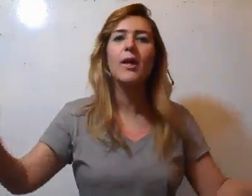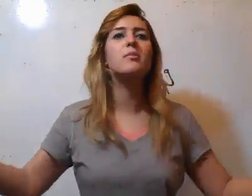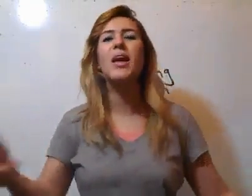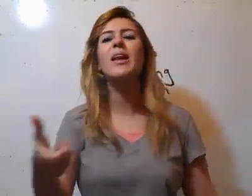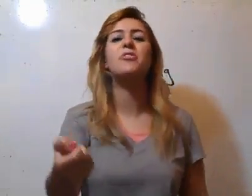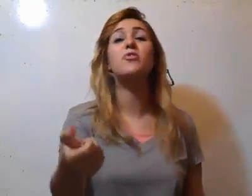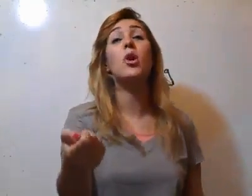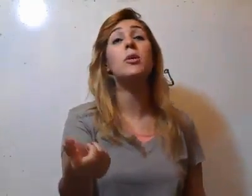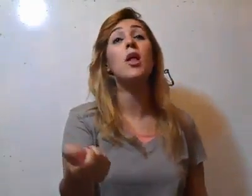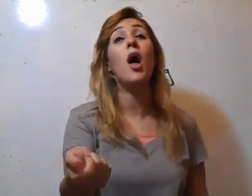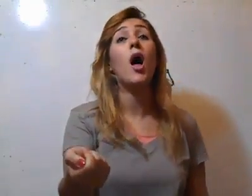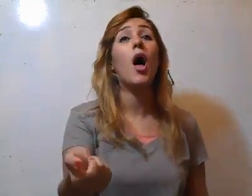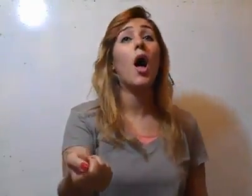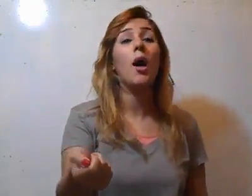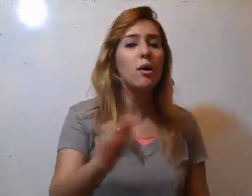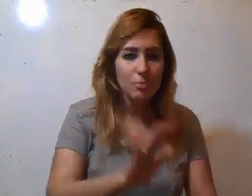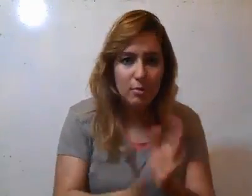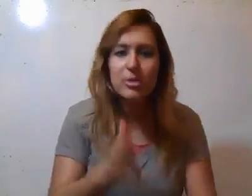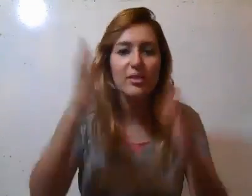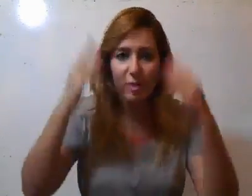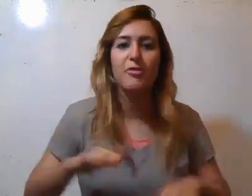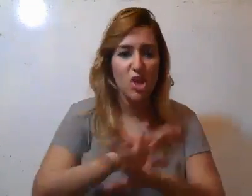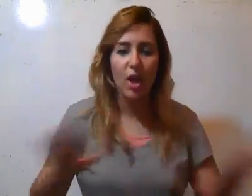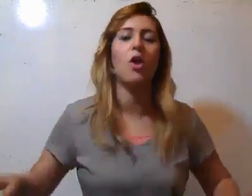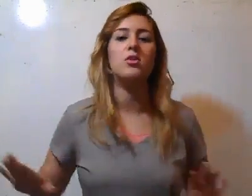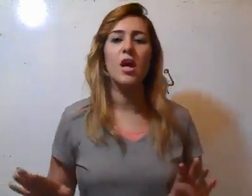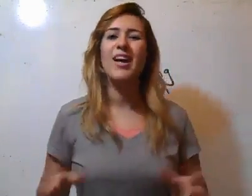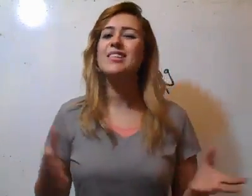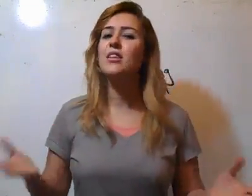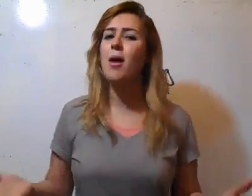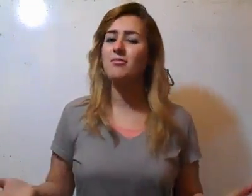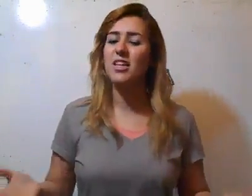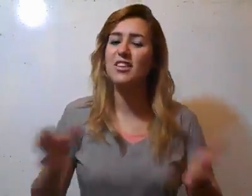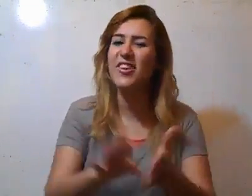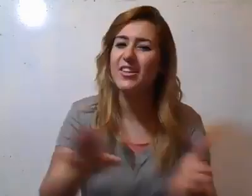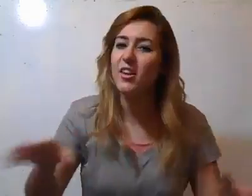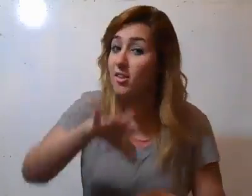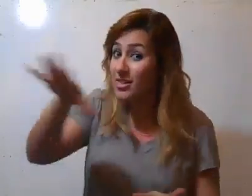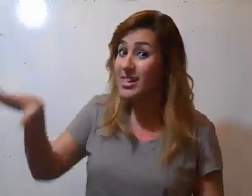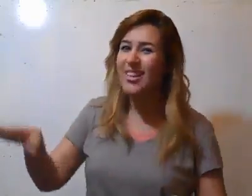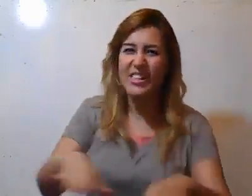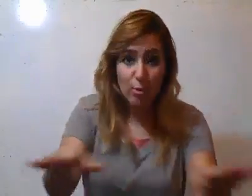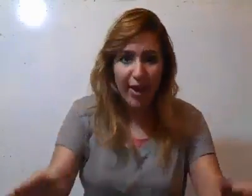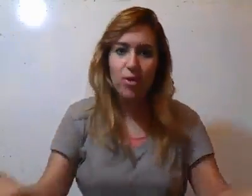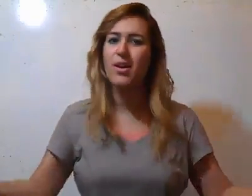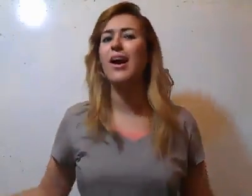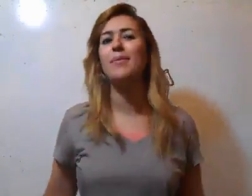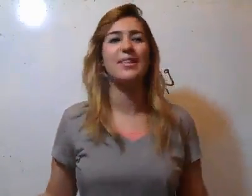بيقلب تليزيون عمل كده. مفيش ايها غاض. الست بقى انت فاكر ان الرادار الست هيسيبه حاله? اه بدلا ما